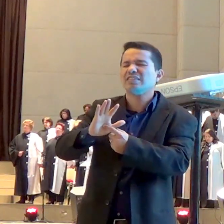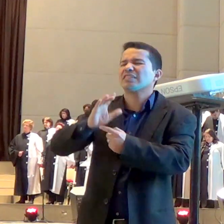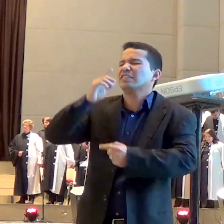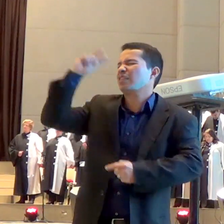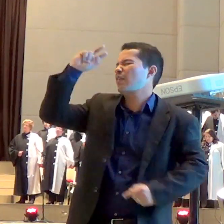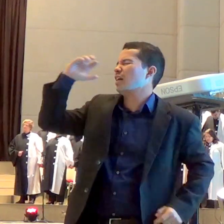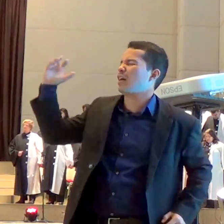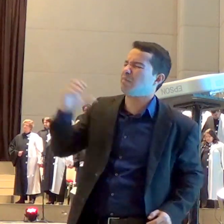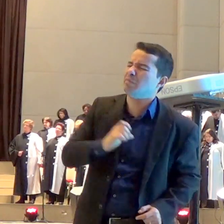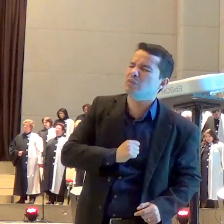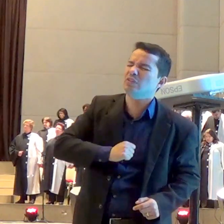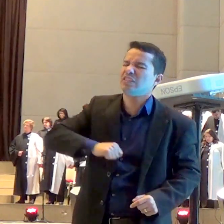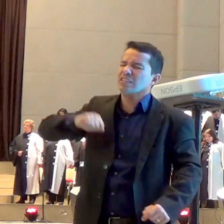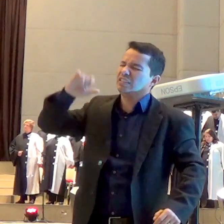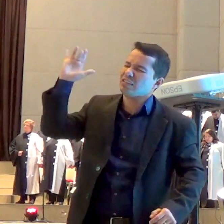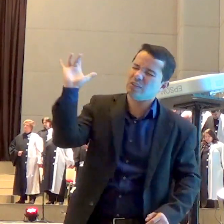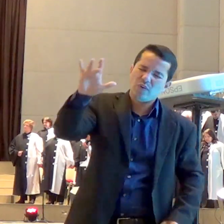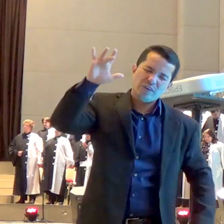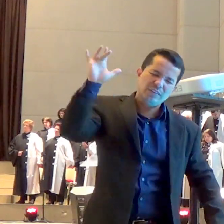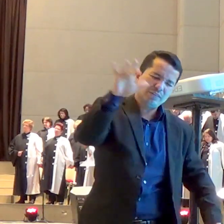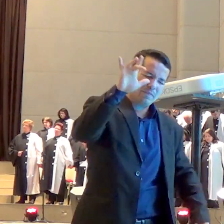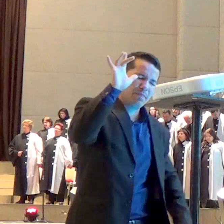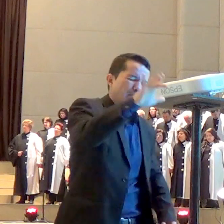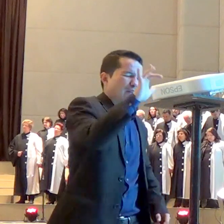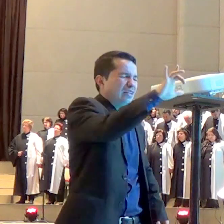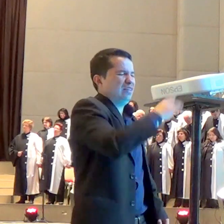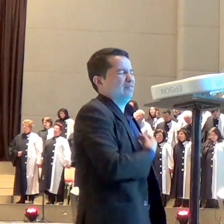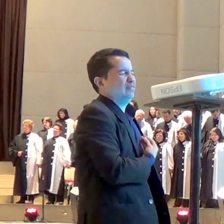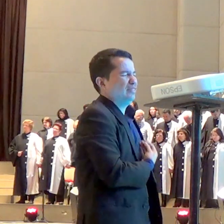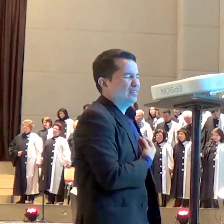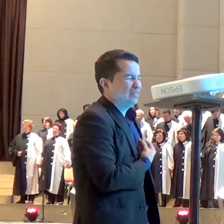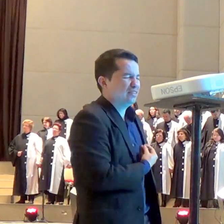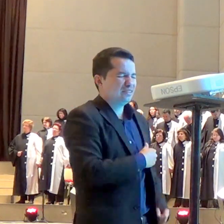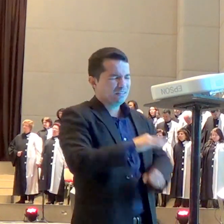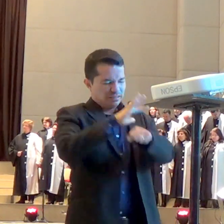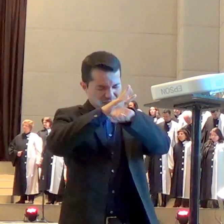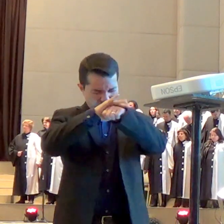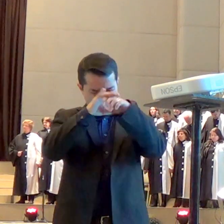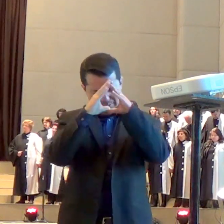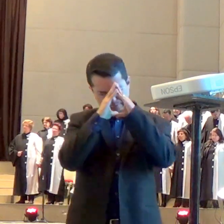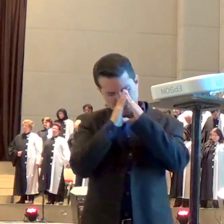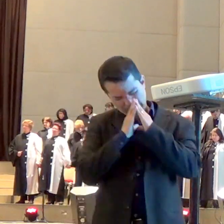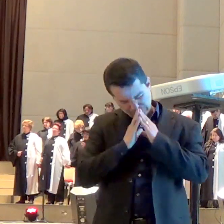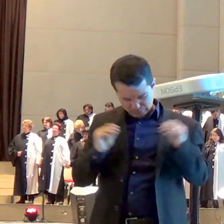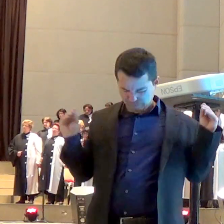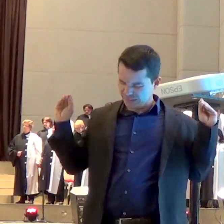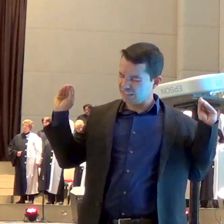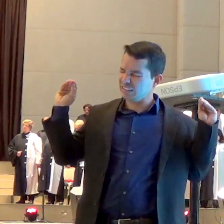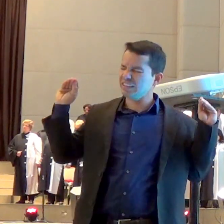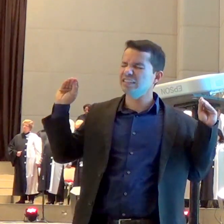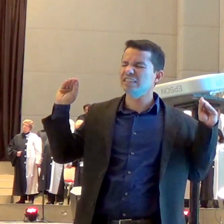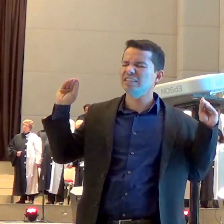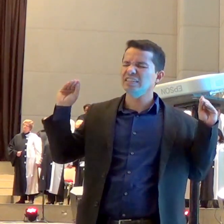tocarem em vidas para Senhor curarem para Senhor abrirem caminhos para serem